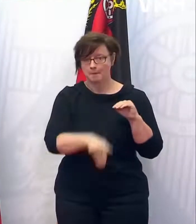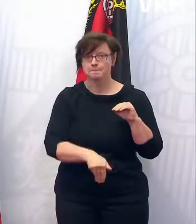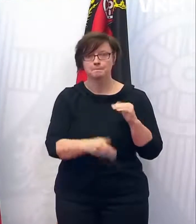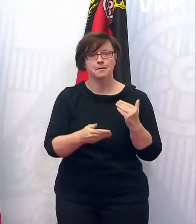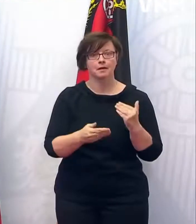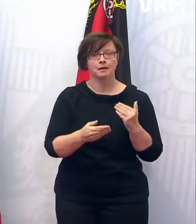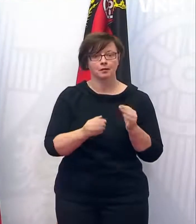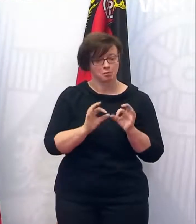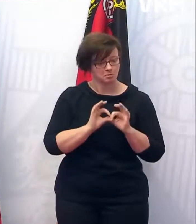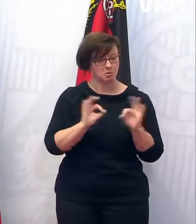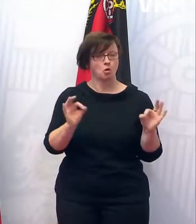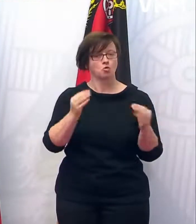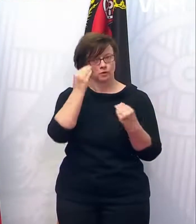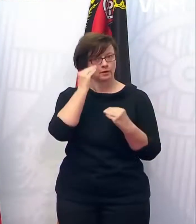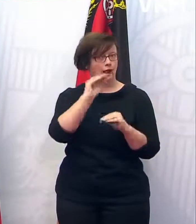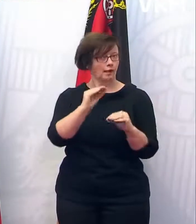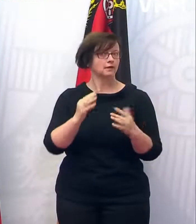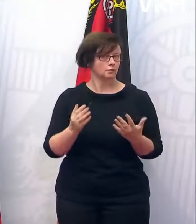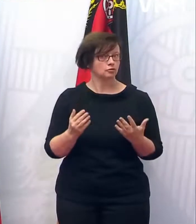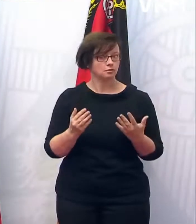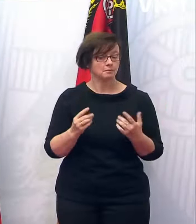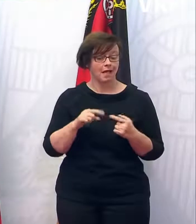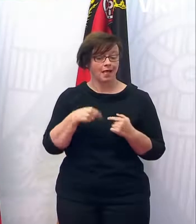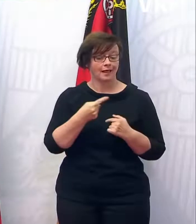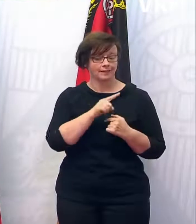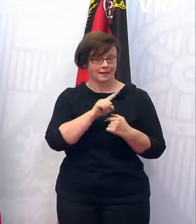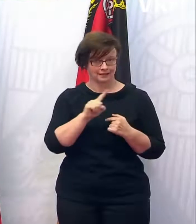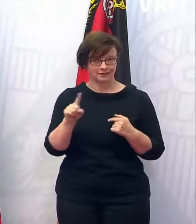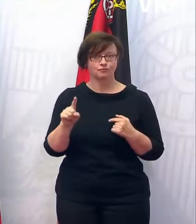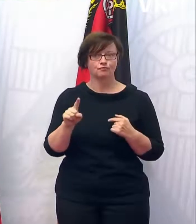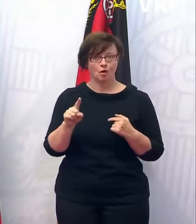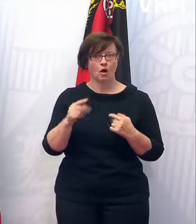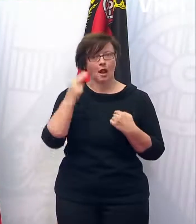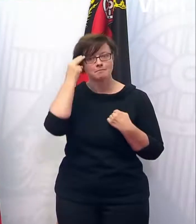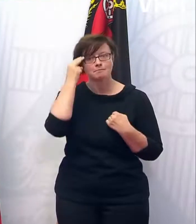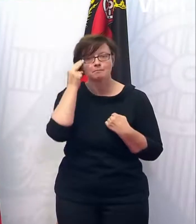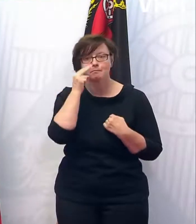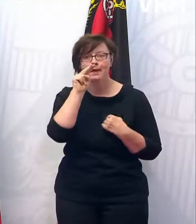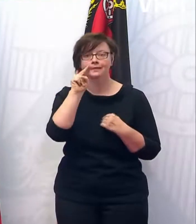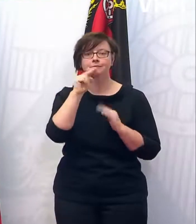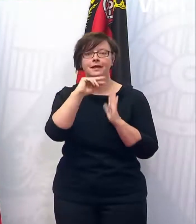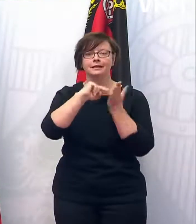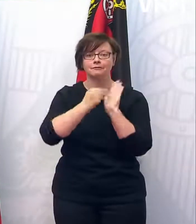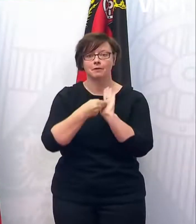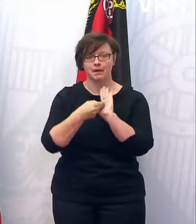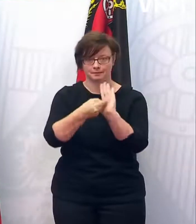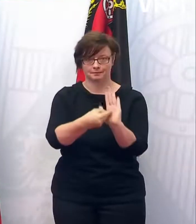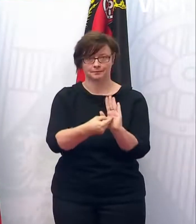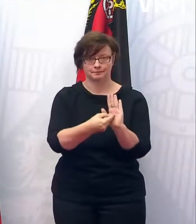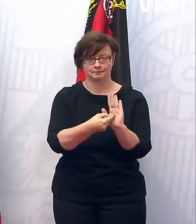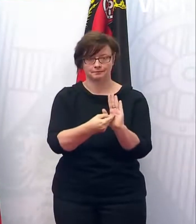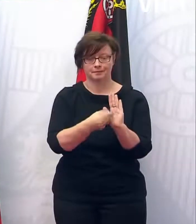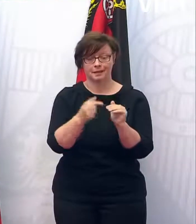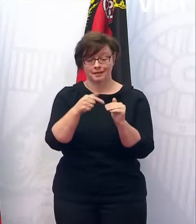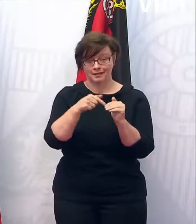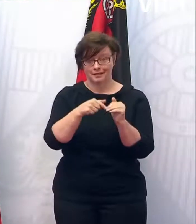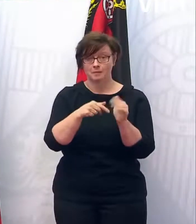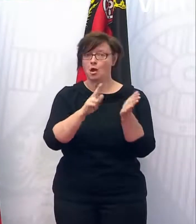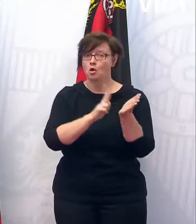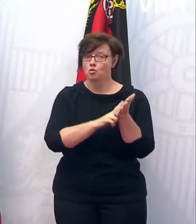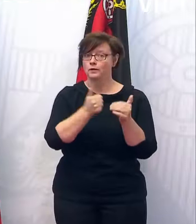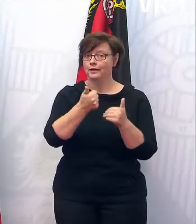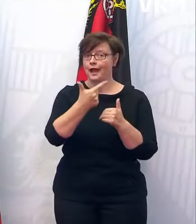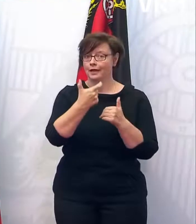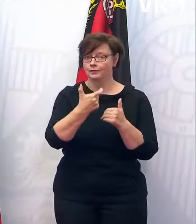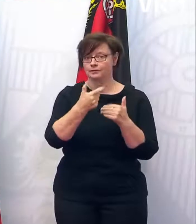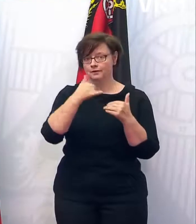ist erst mal eine sehr, sehr gute Nachricht. Wir werden ab nächster Woche dann einen Perspektivplan vorlegen, was ab dem 21. Juni dann möglich ist